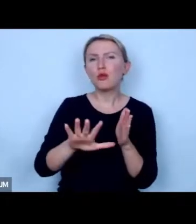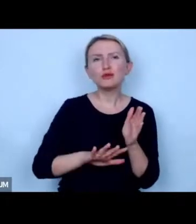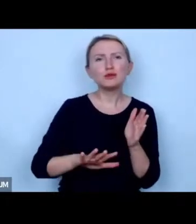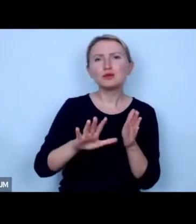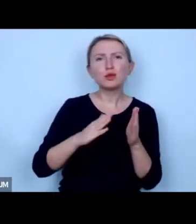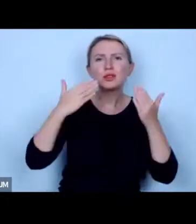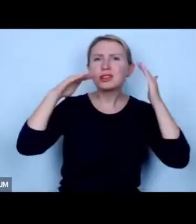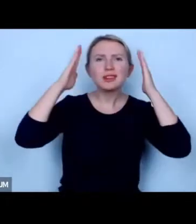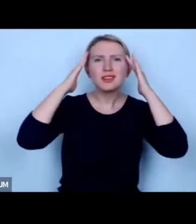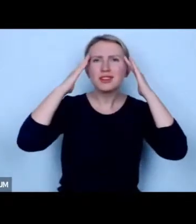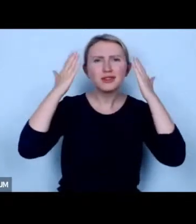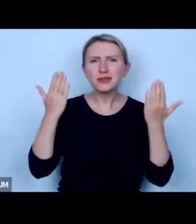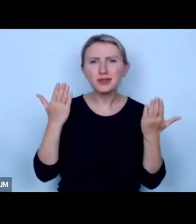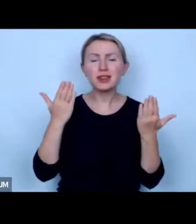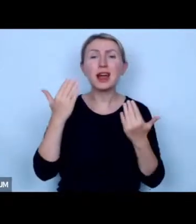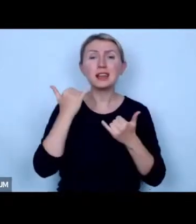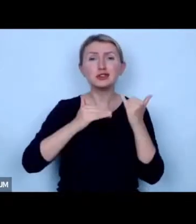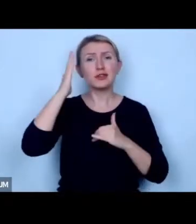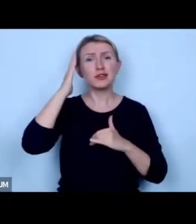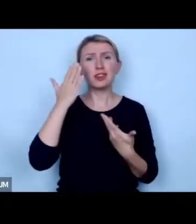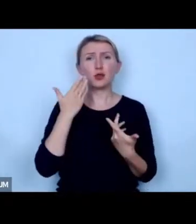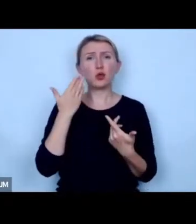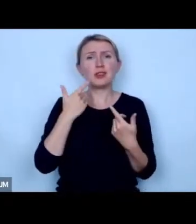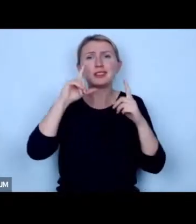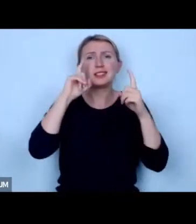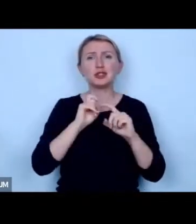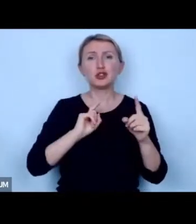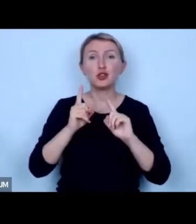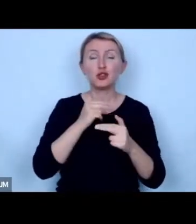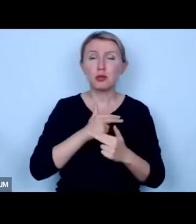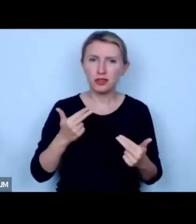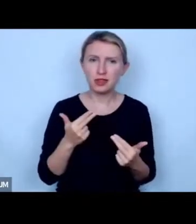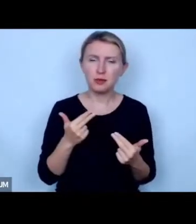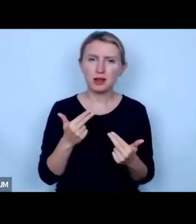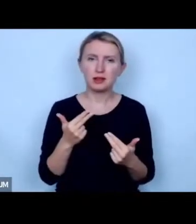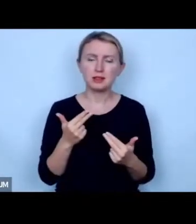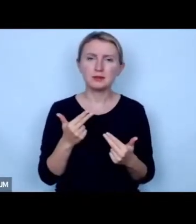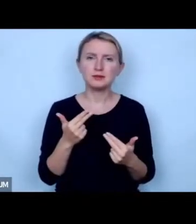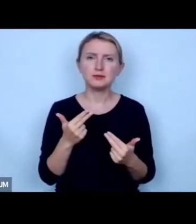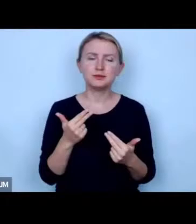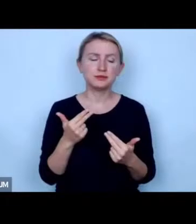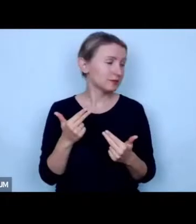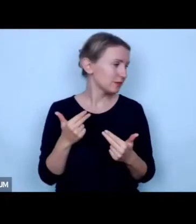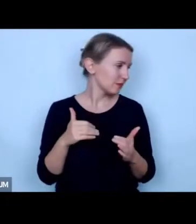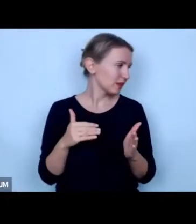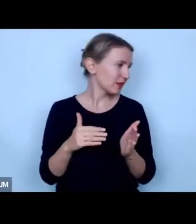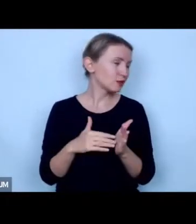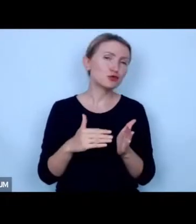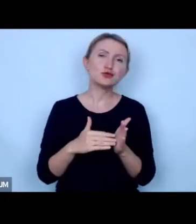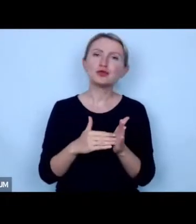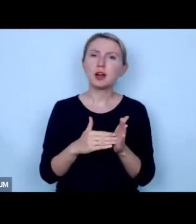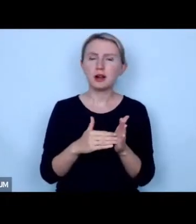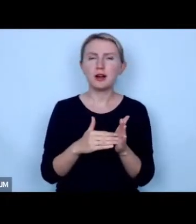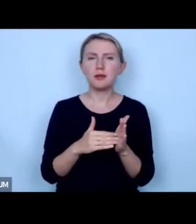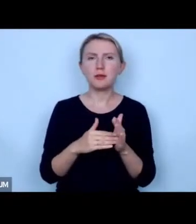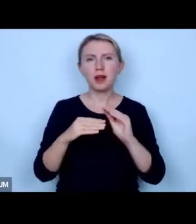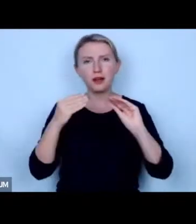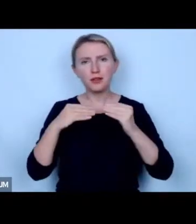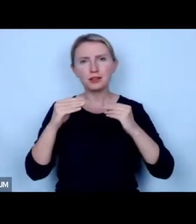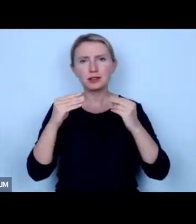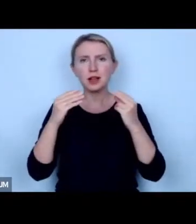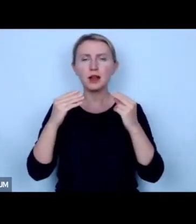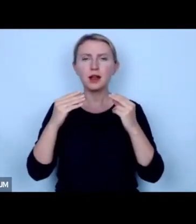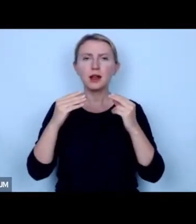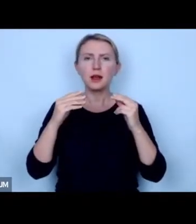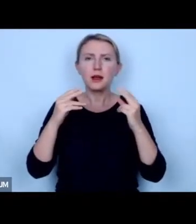zdaje sprawy jak zdaje sprawy to w ogóle nie podejmuje tych dyskusji że tutaj no trzeba troszkę więcej pokory